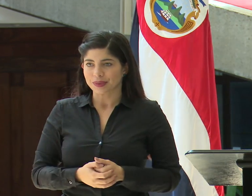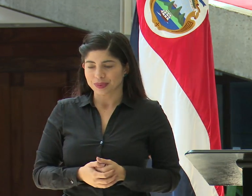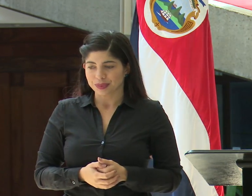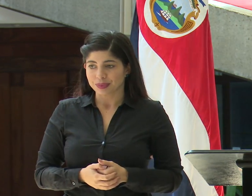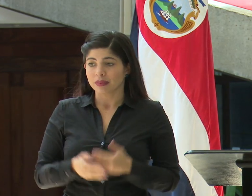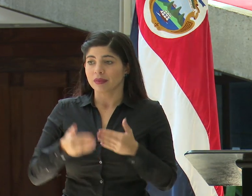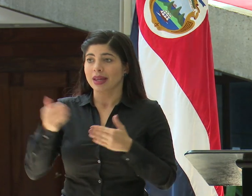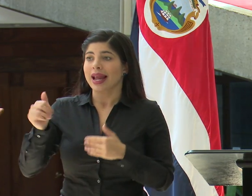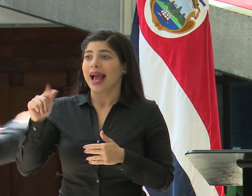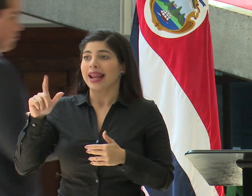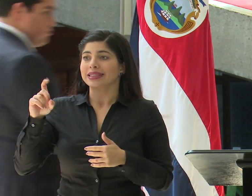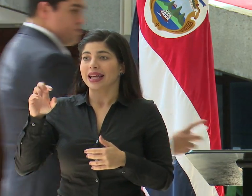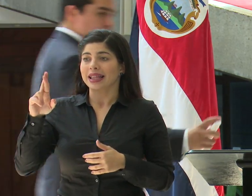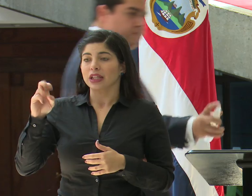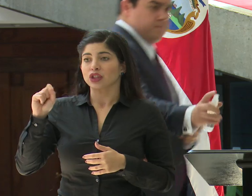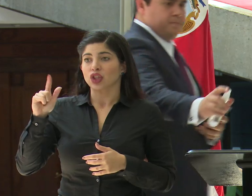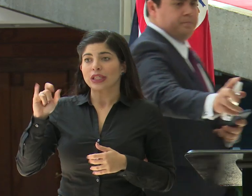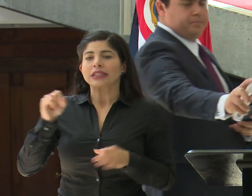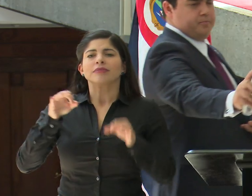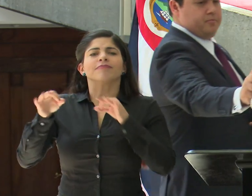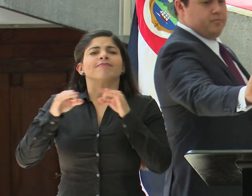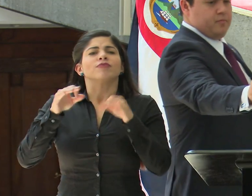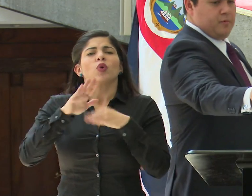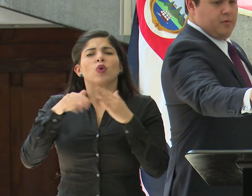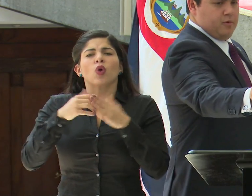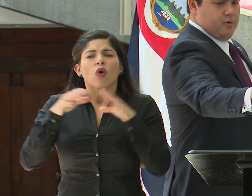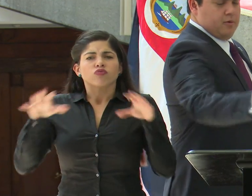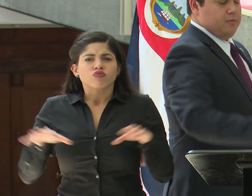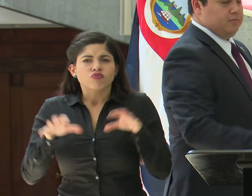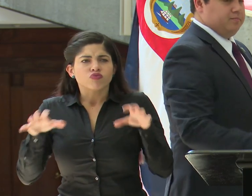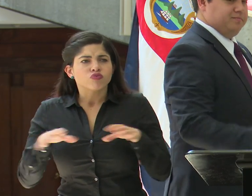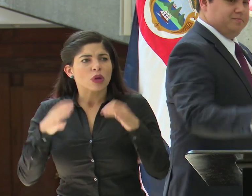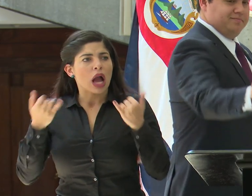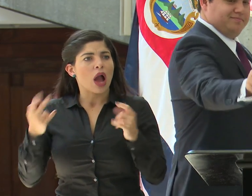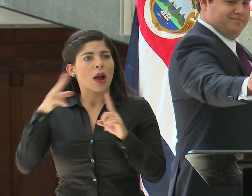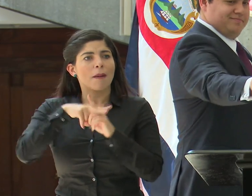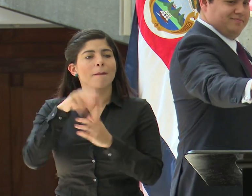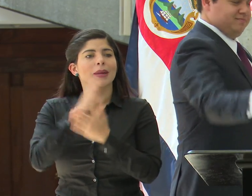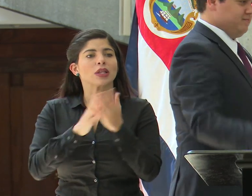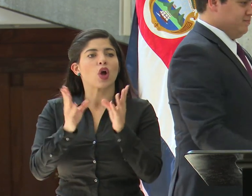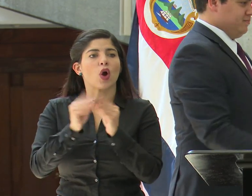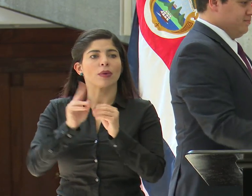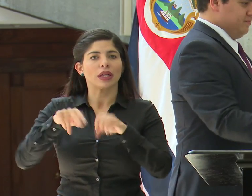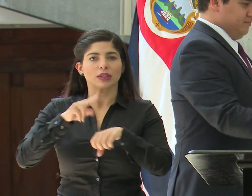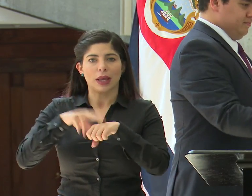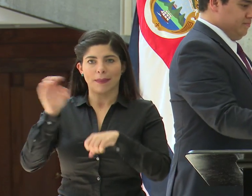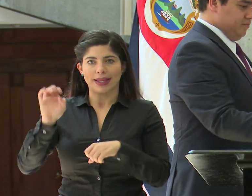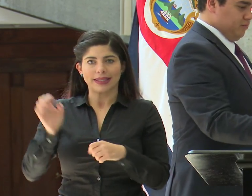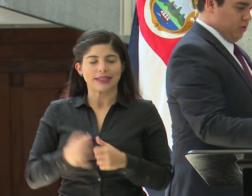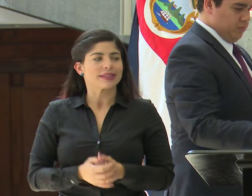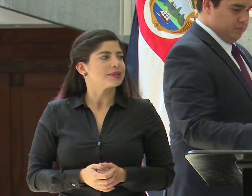Don Alexander Solís nos comenta sobre todo el accionar que está implementando la Comisión Nacional de Emergencias.